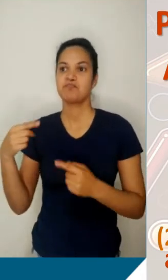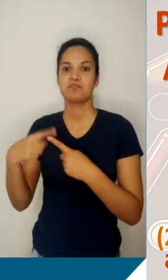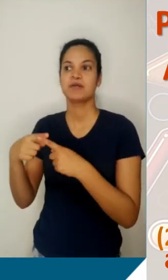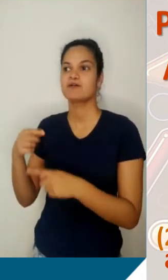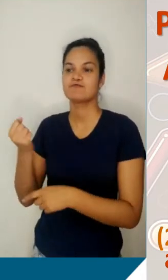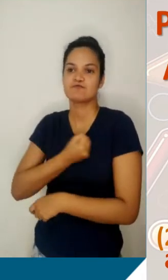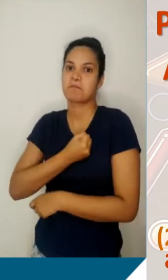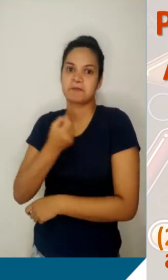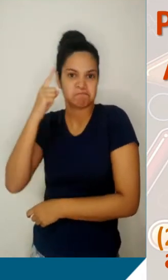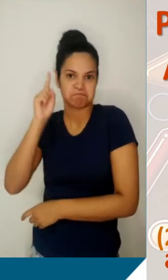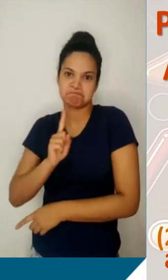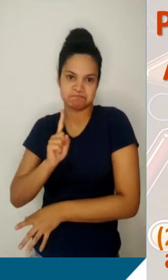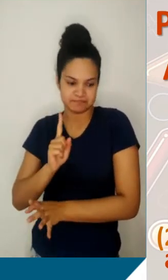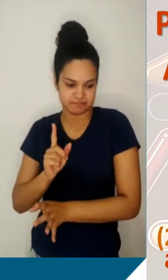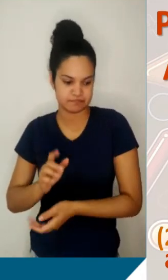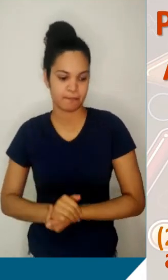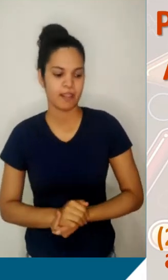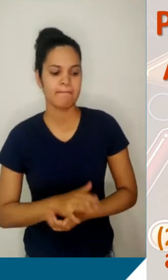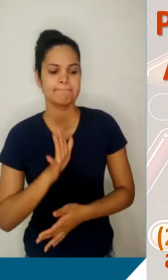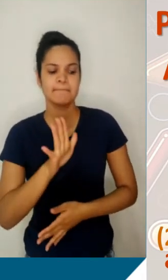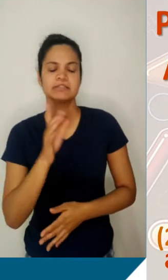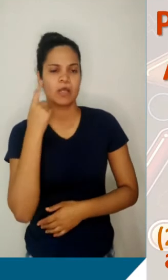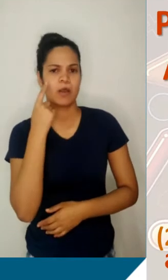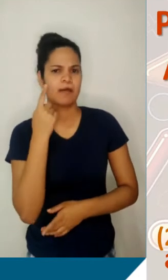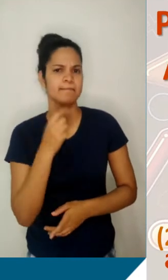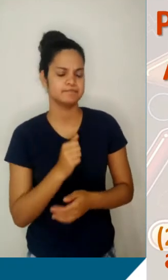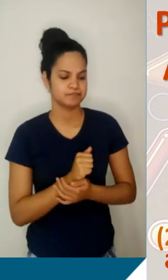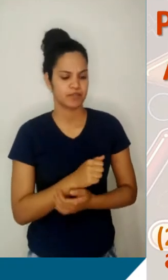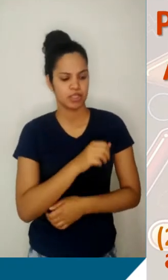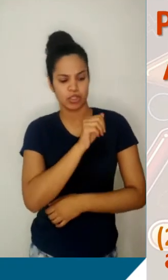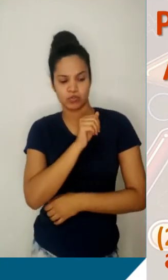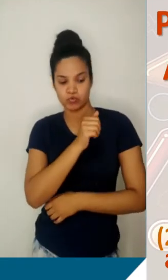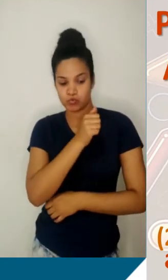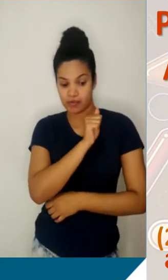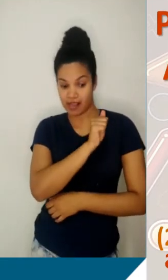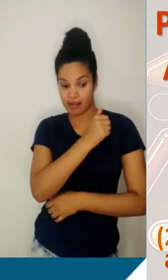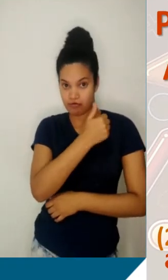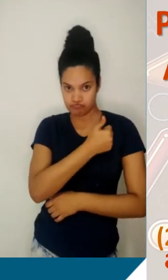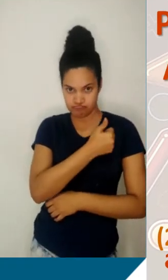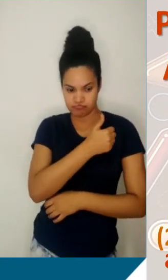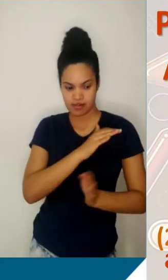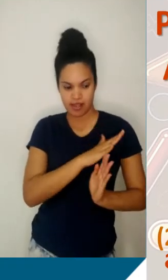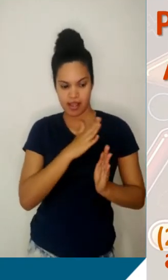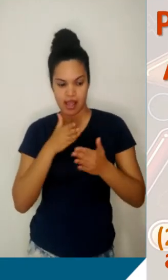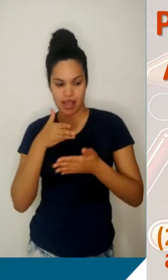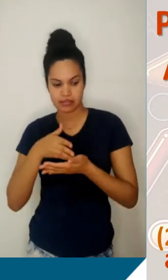para o segundo termo, digamos que houve um acréscimo de 3 unidades. A gente está indicando ali para vocês na cor azul.